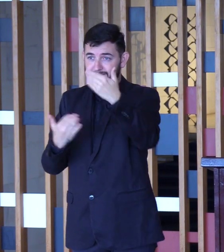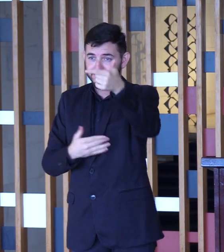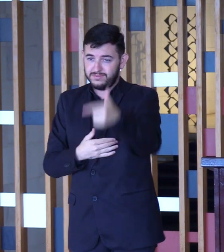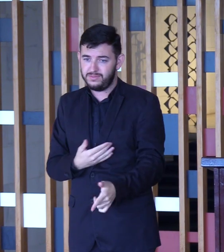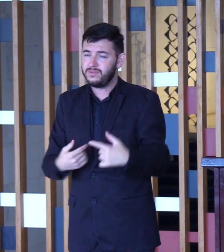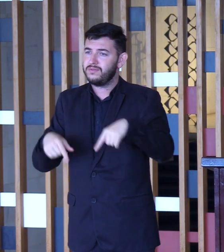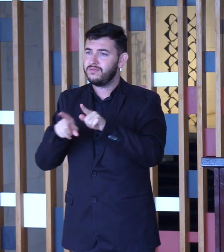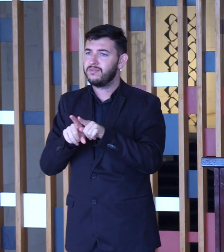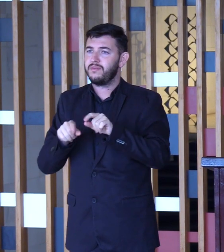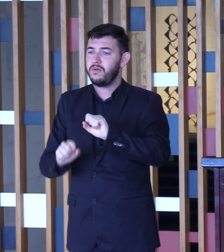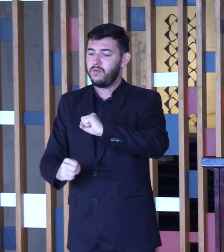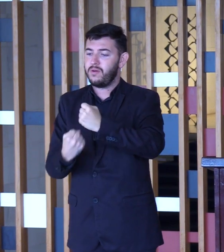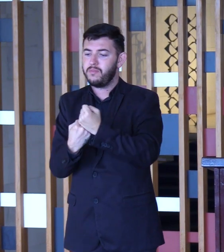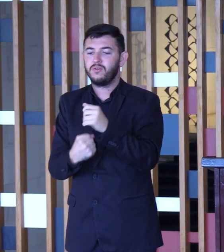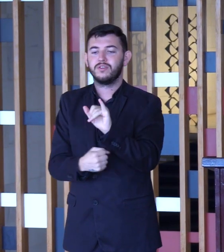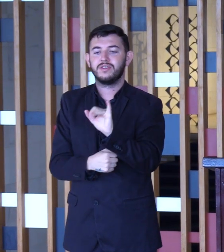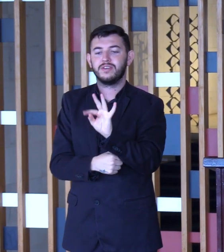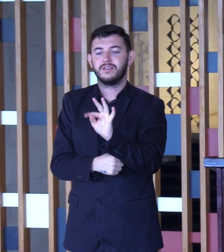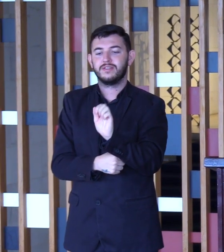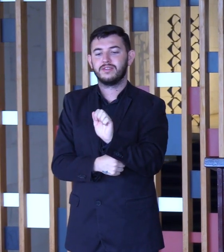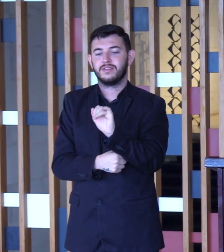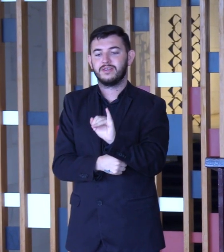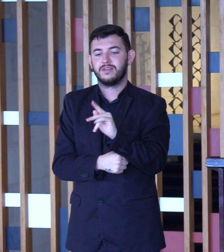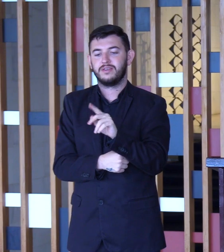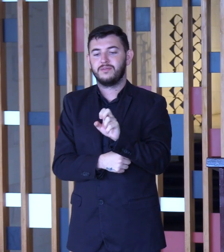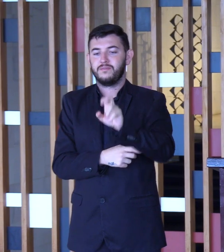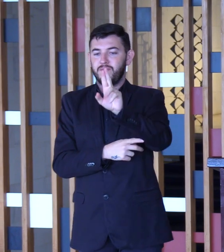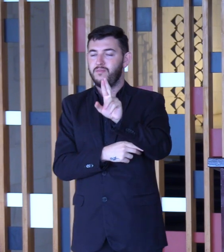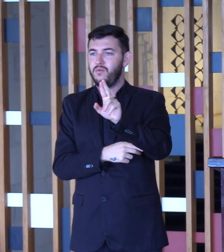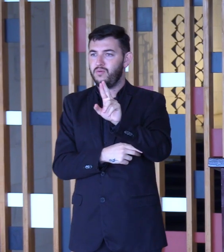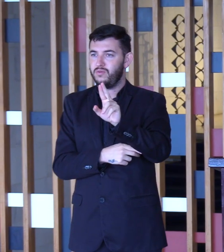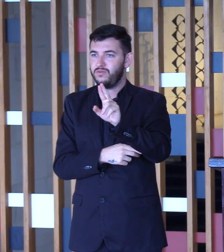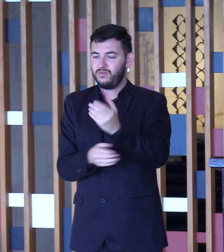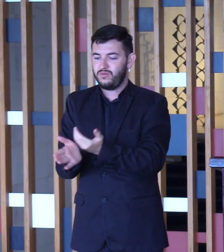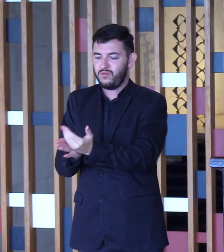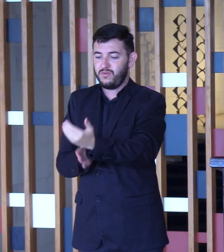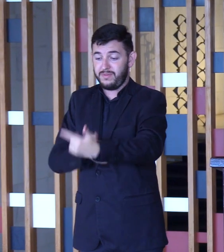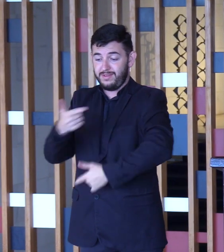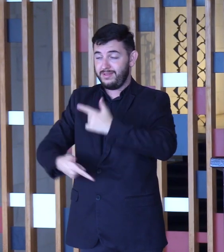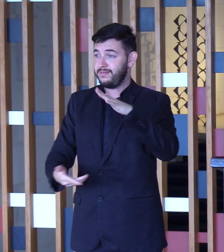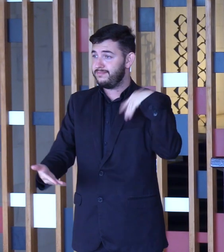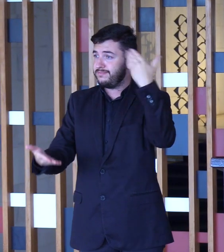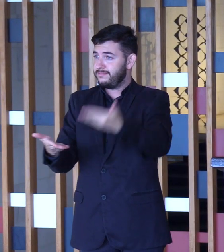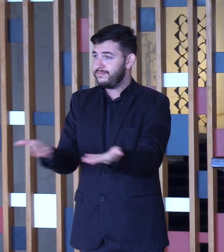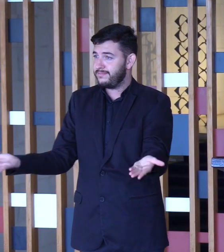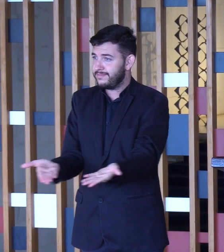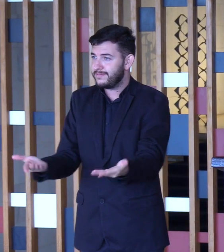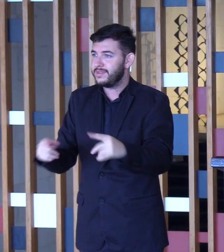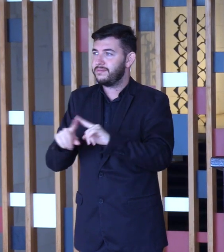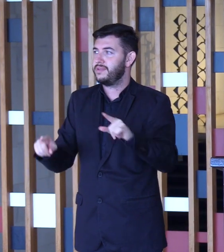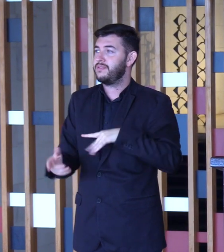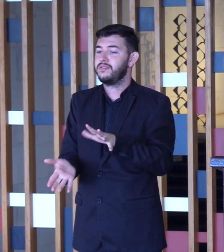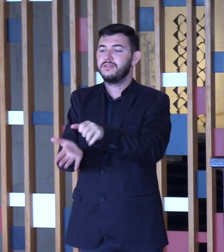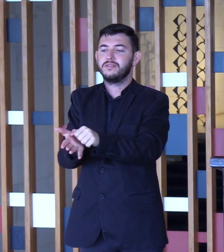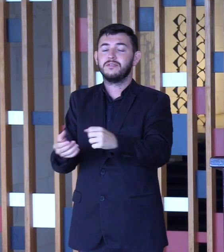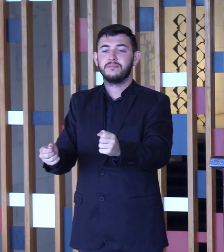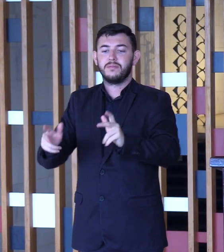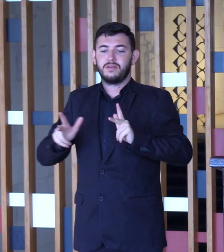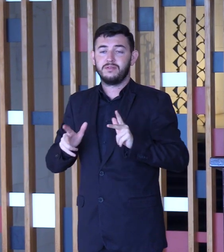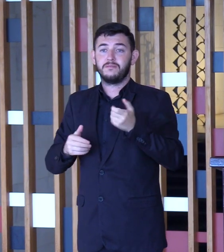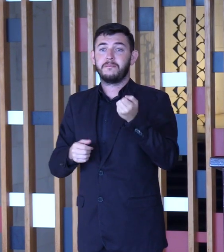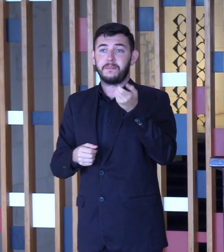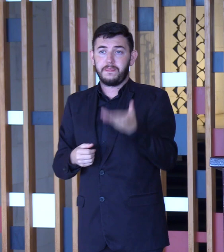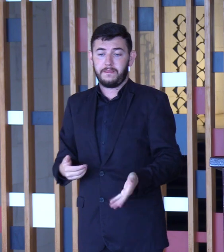estendido por Itaipu desde o princípio dessa empreitada ao miniatismo. Registro, em particular, o papel desempenhado por V. Exª,